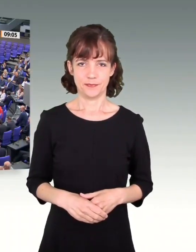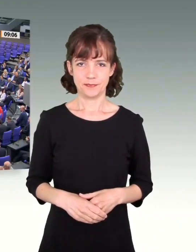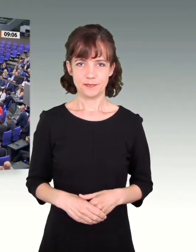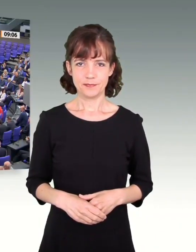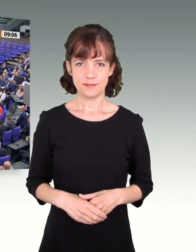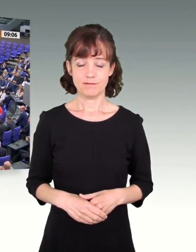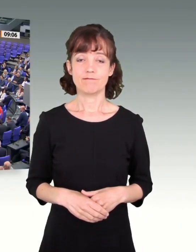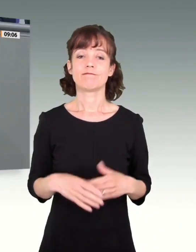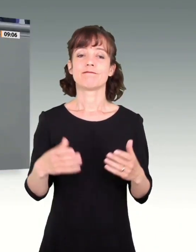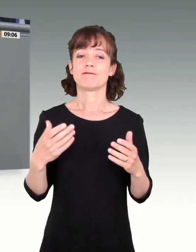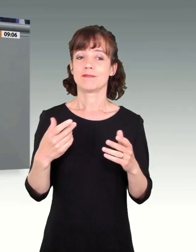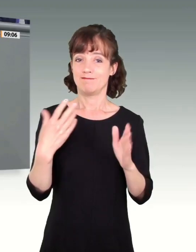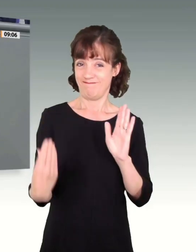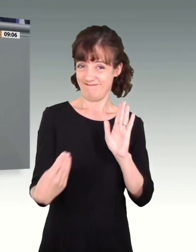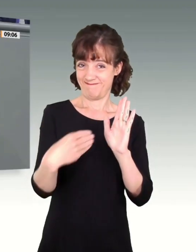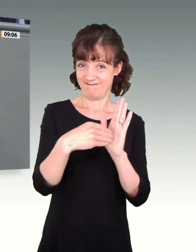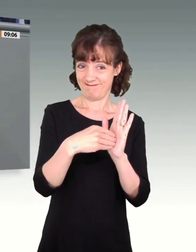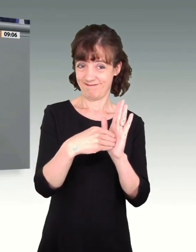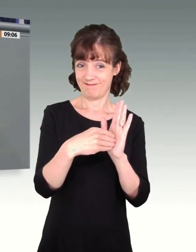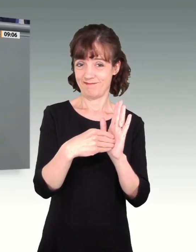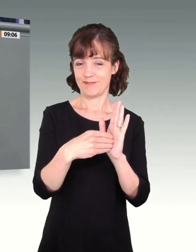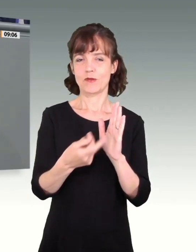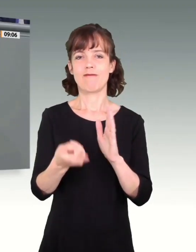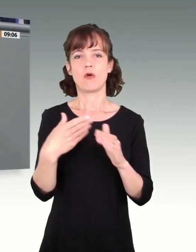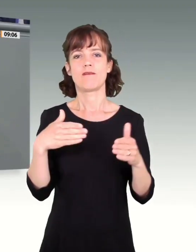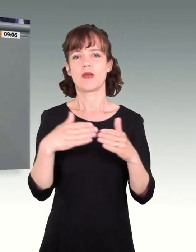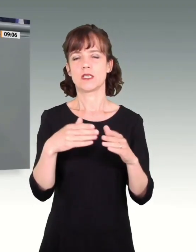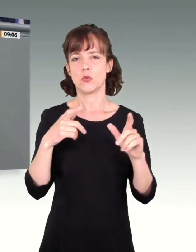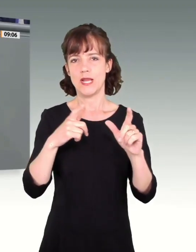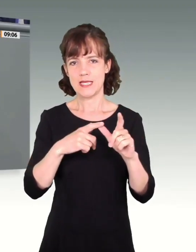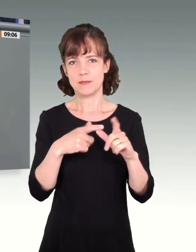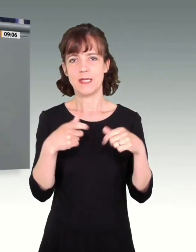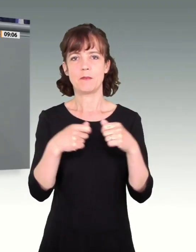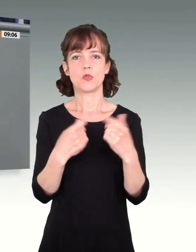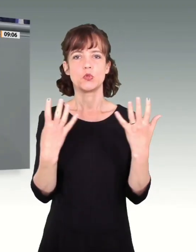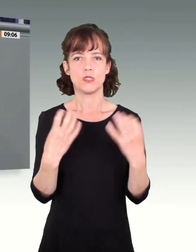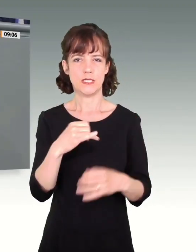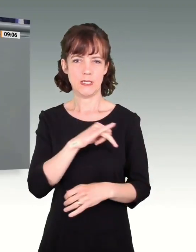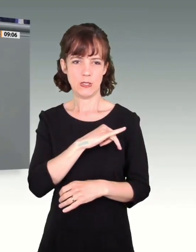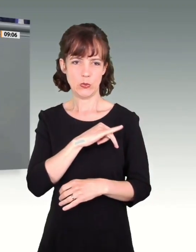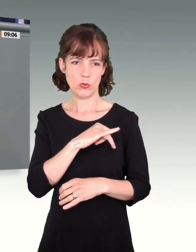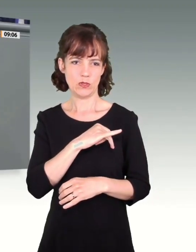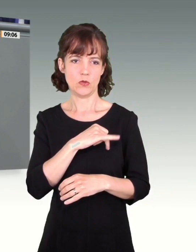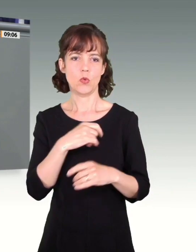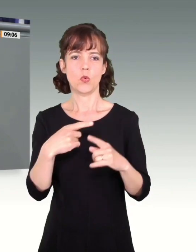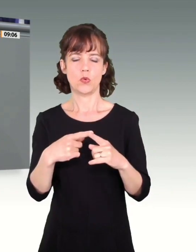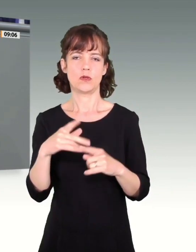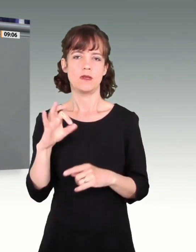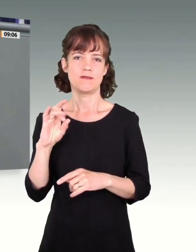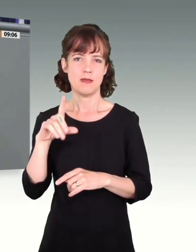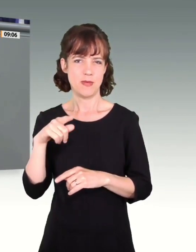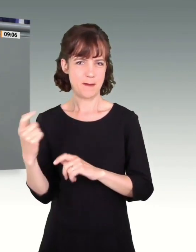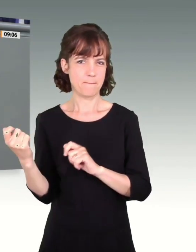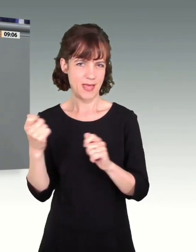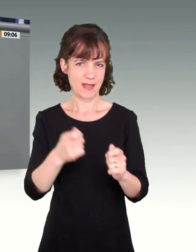Mit der Aufsetzung, die die Fraktionen von SPD, Bündnis 90 die Grünen und FDP